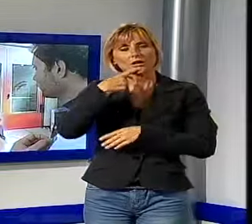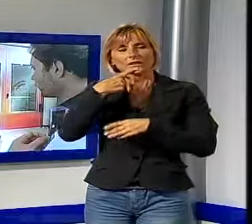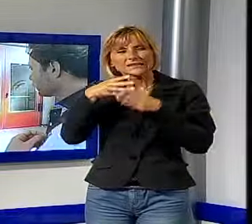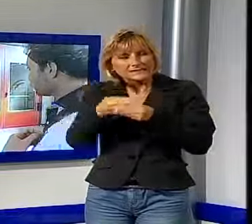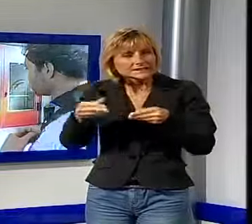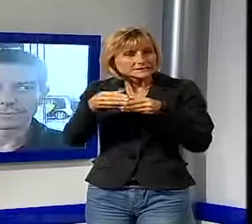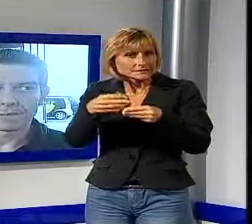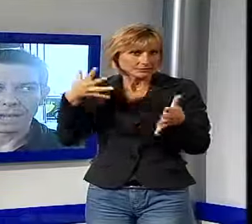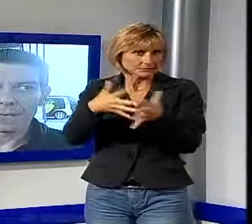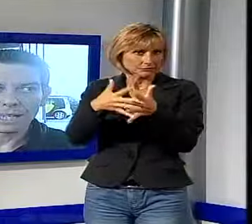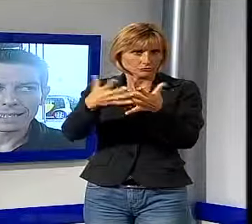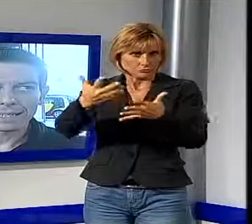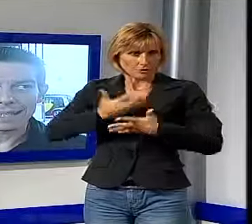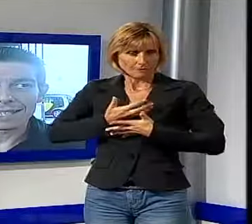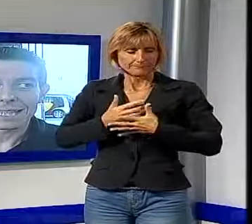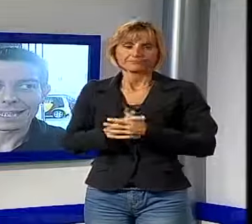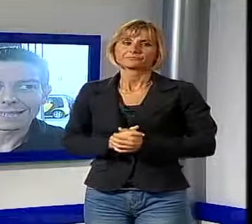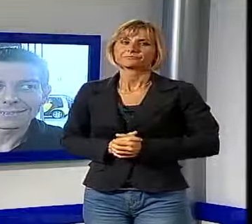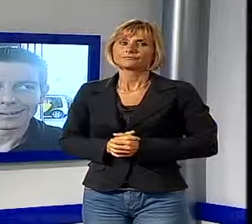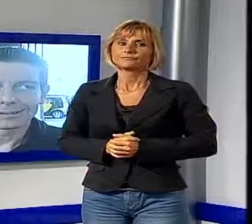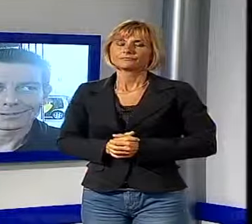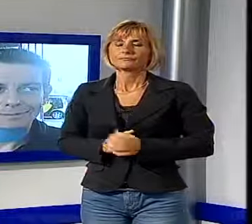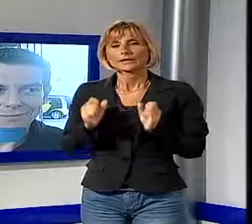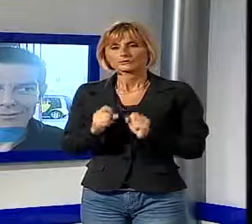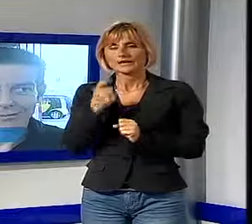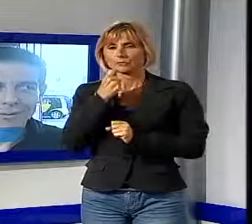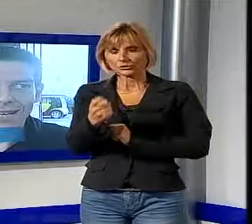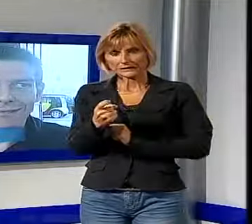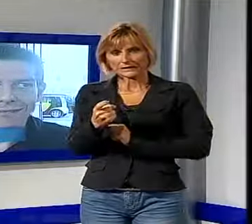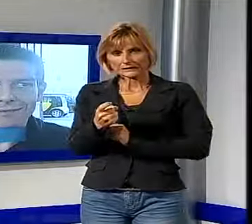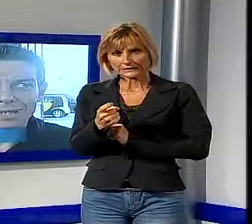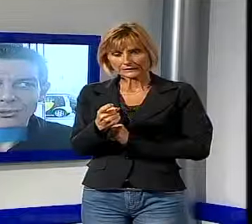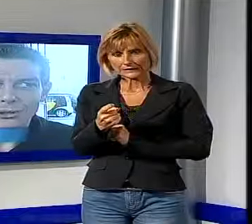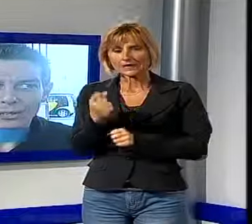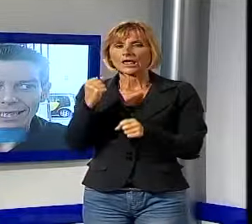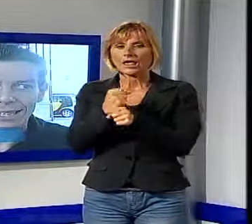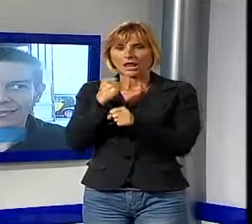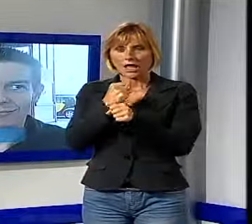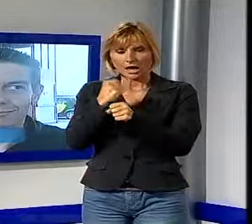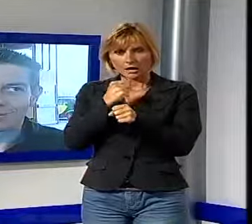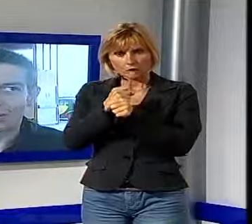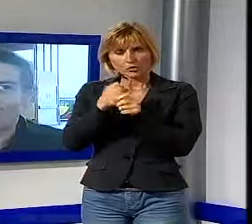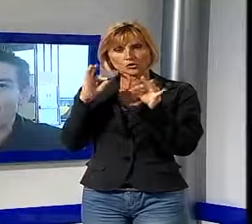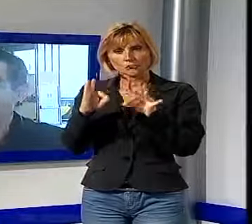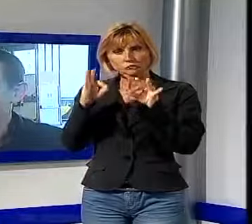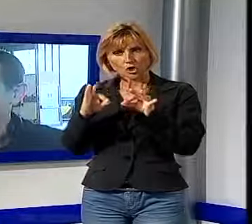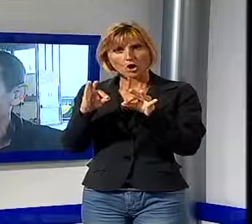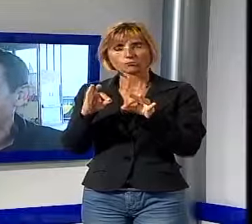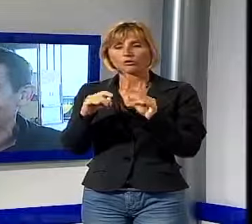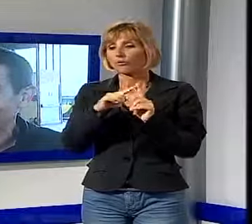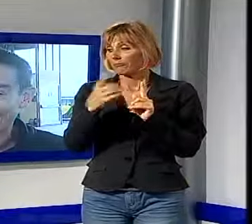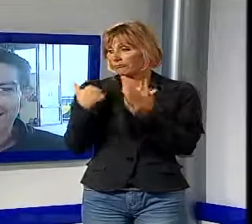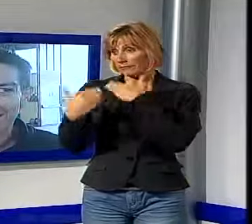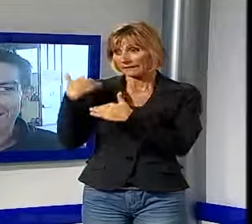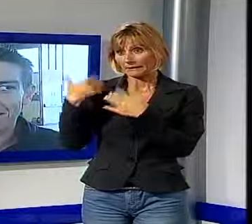poche difficoltà. Diciamo che è stato un lavoro che non abbiamo mai fatto prima,